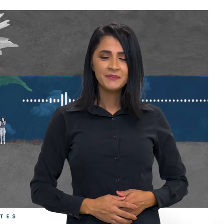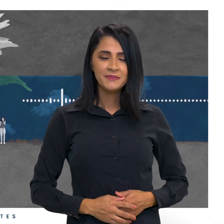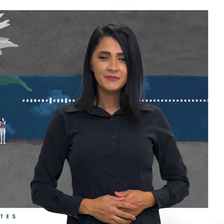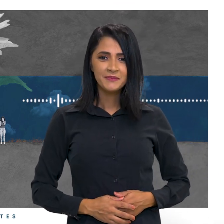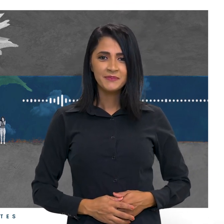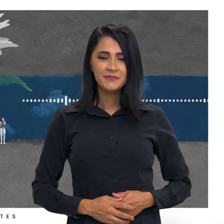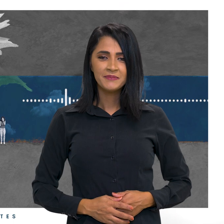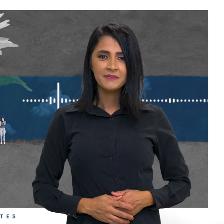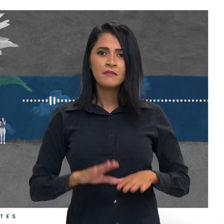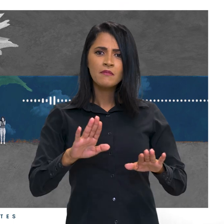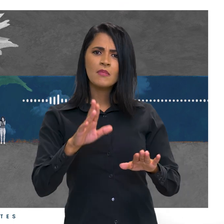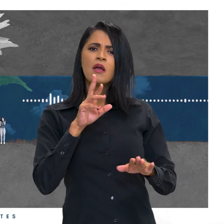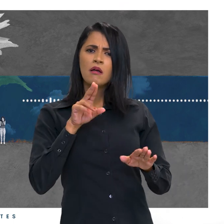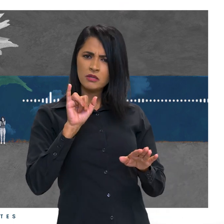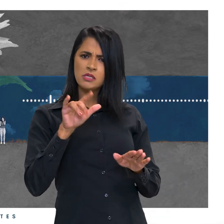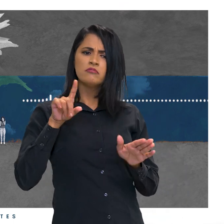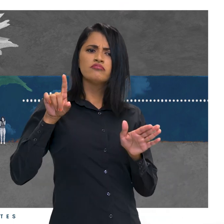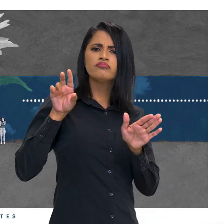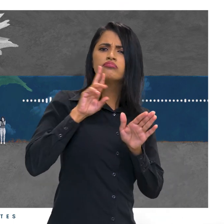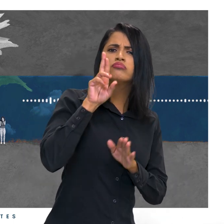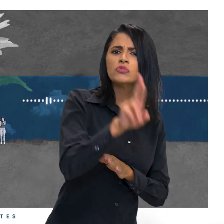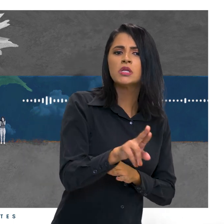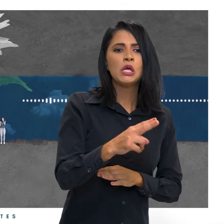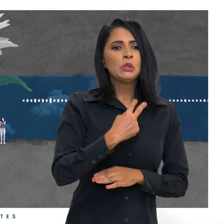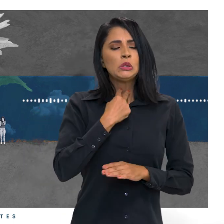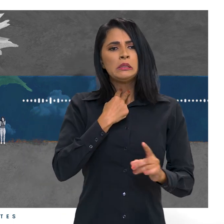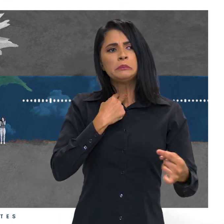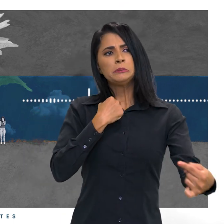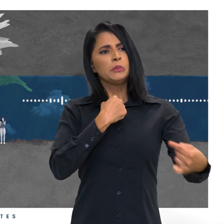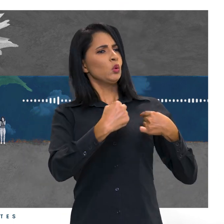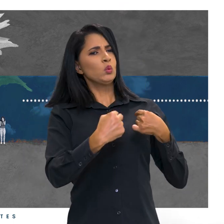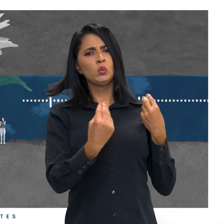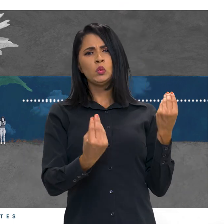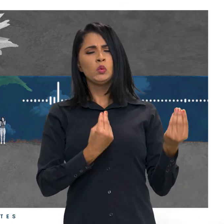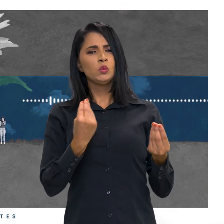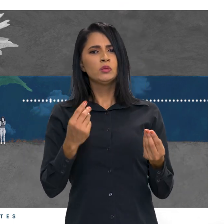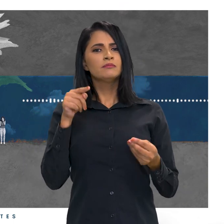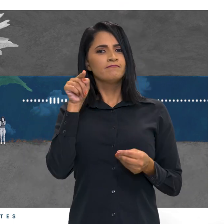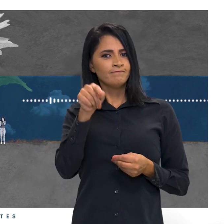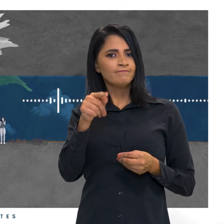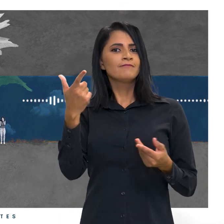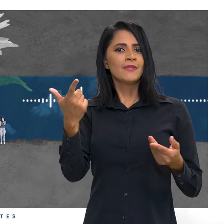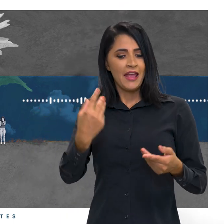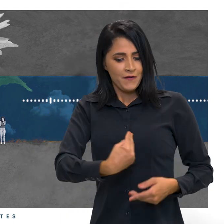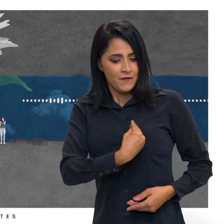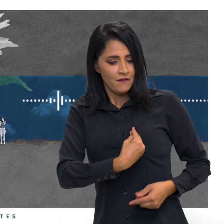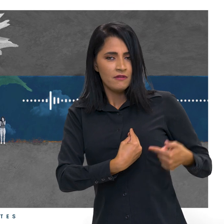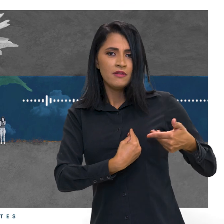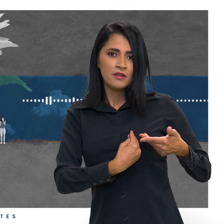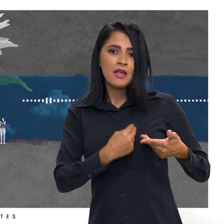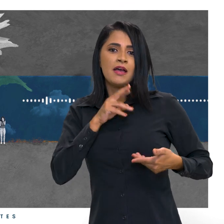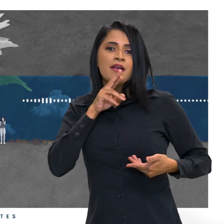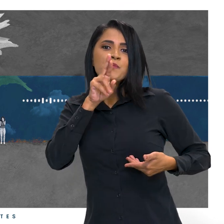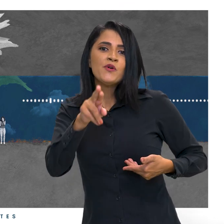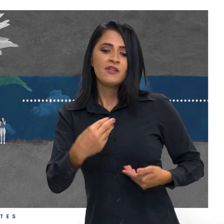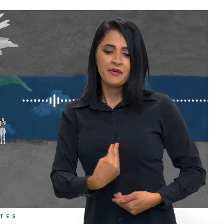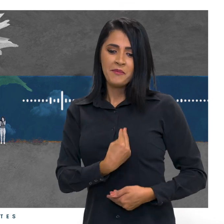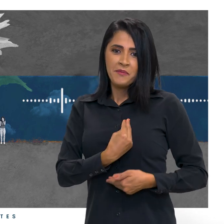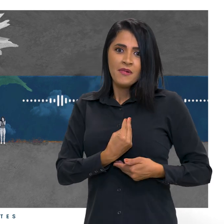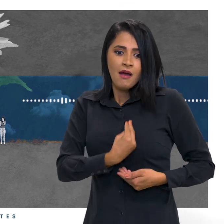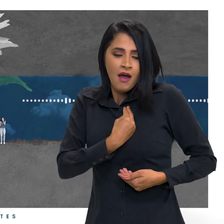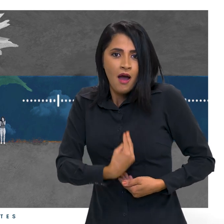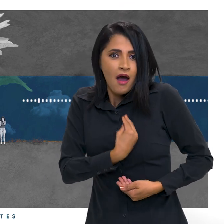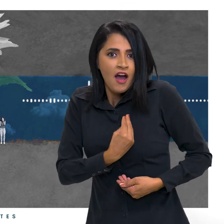Mas se responder, não pude a pergunta que fazia. Ela, a vida, respondeu com sua presença viva.